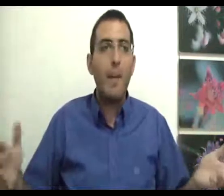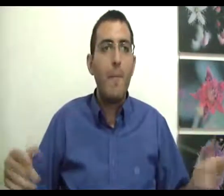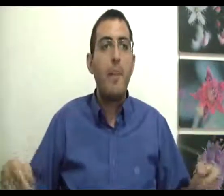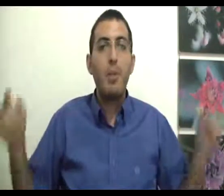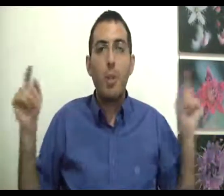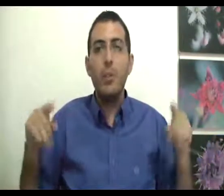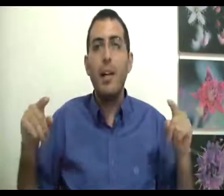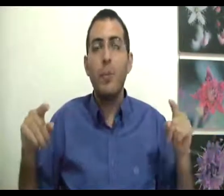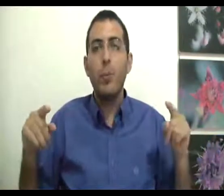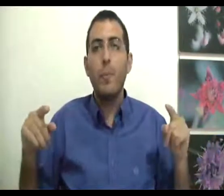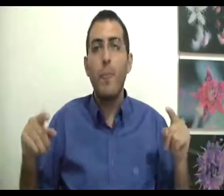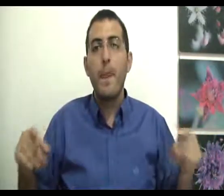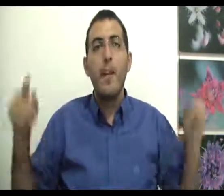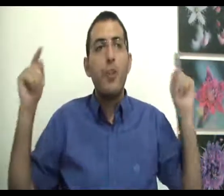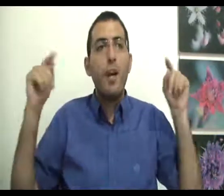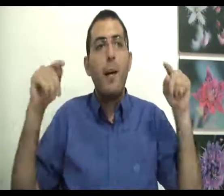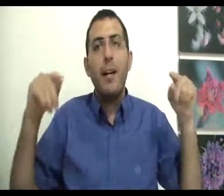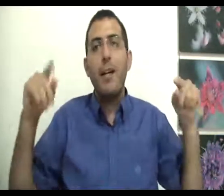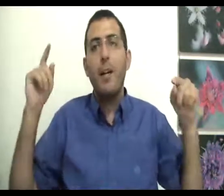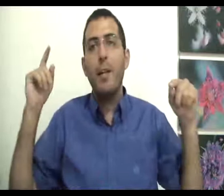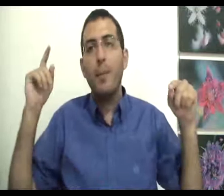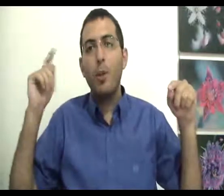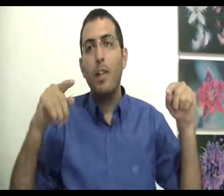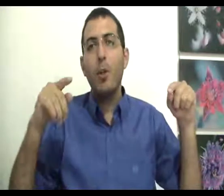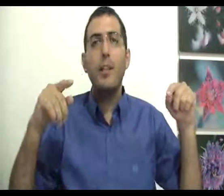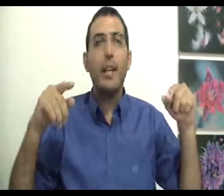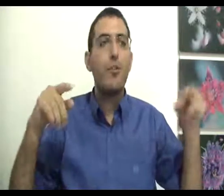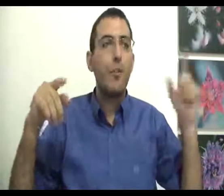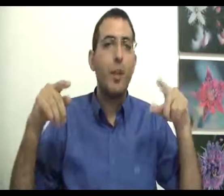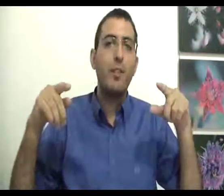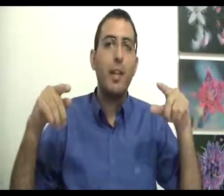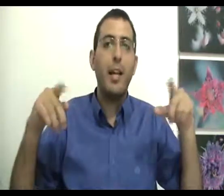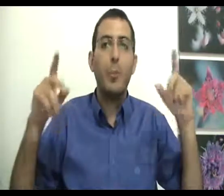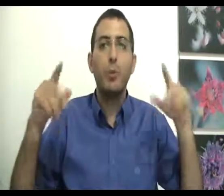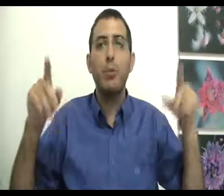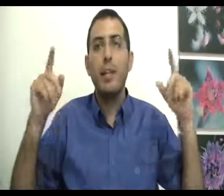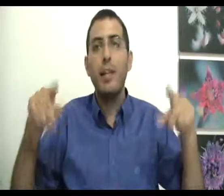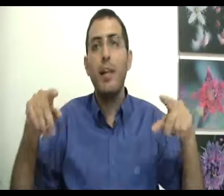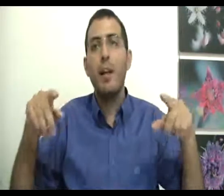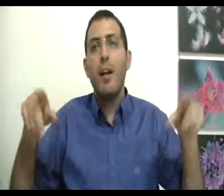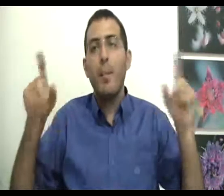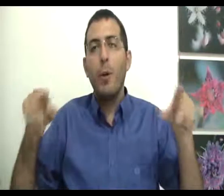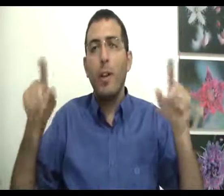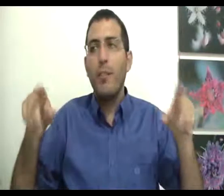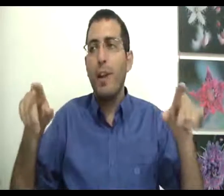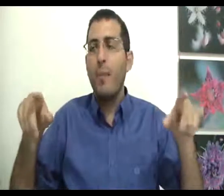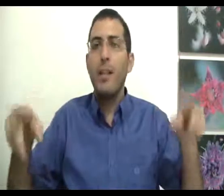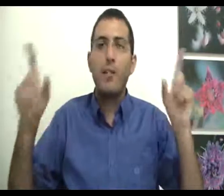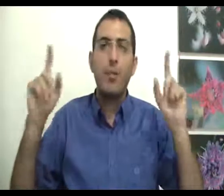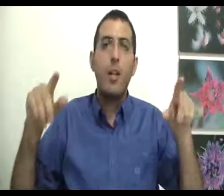ובשלמות האחדות שמה ואיניו לא צריך לא להתעקש ולא לוותר אלו פשוט נהנה בכל רגע ברגע מחדש ושיהיה